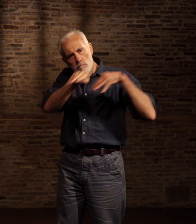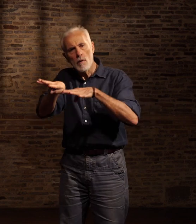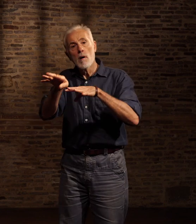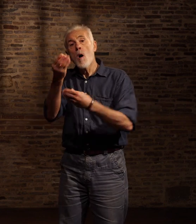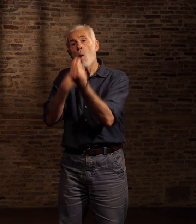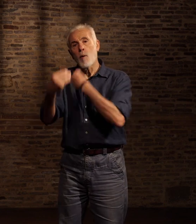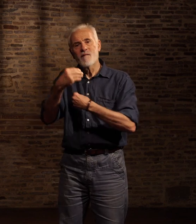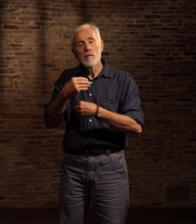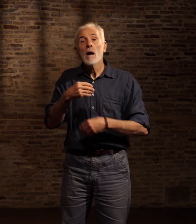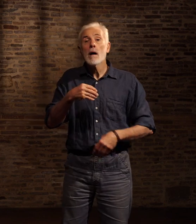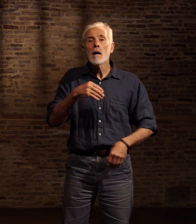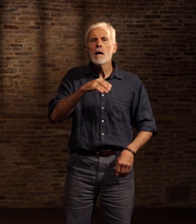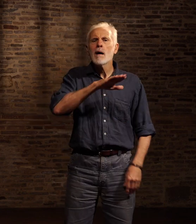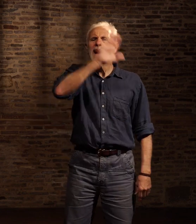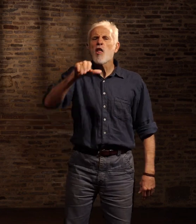Little A